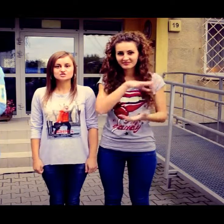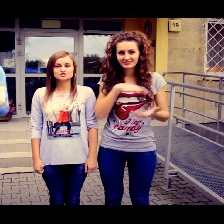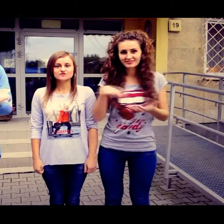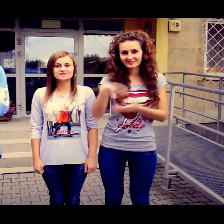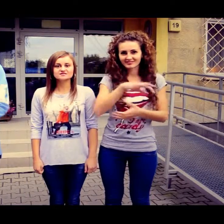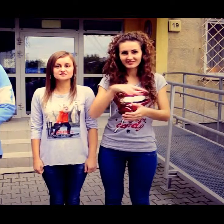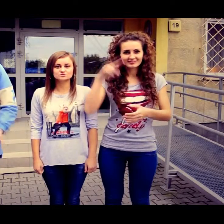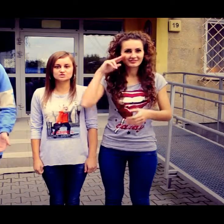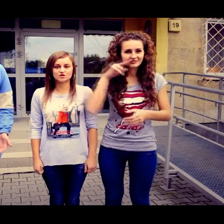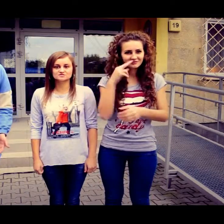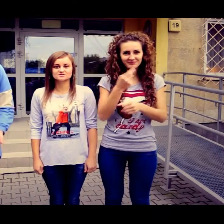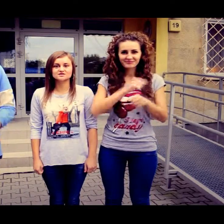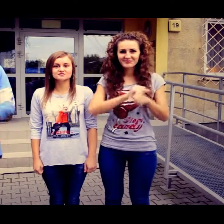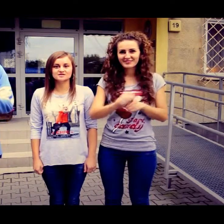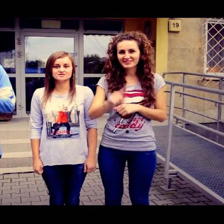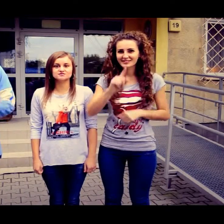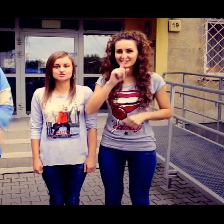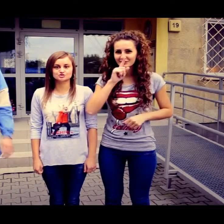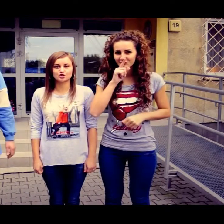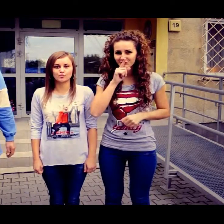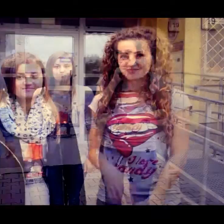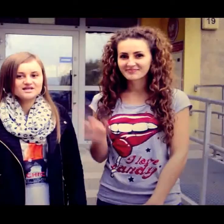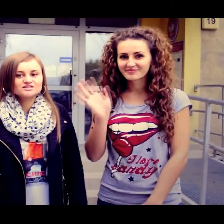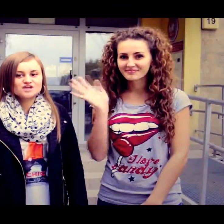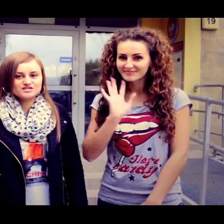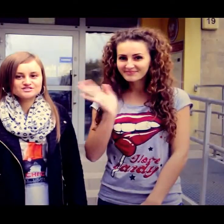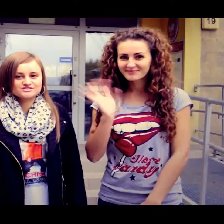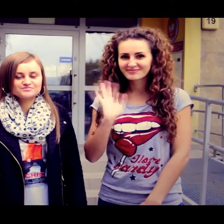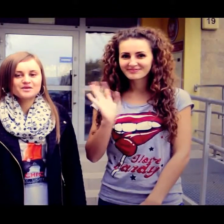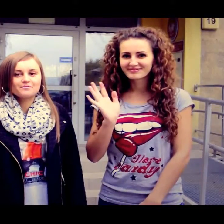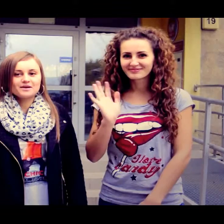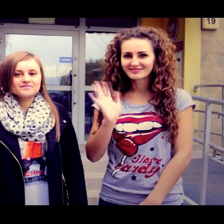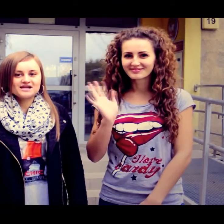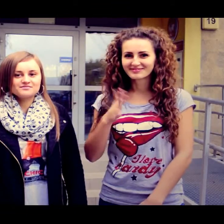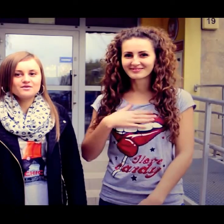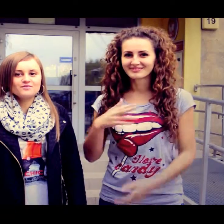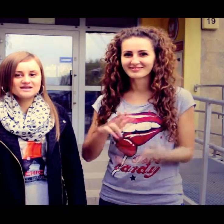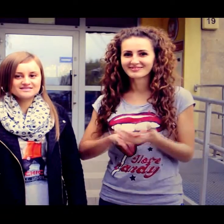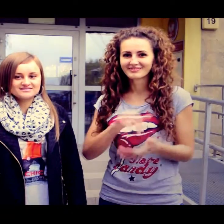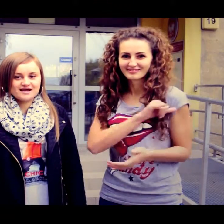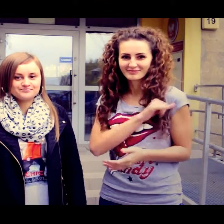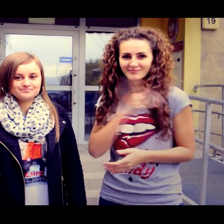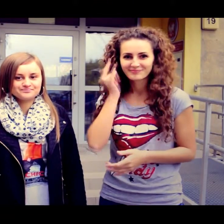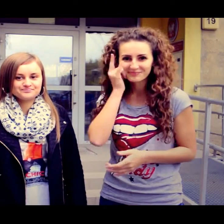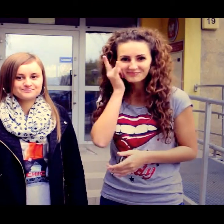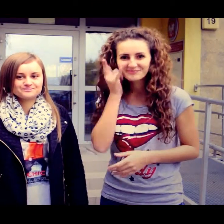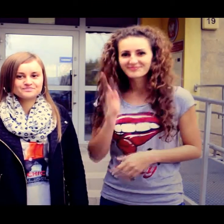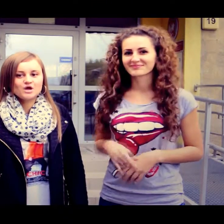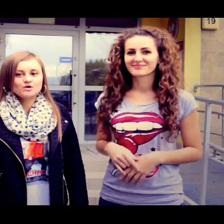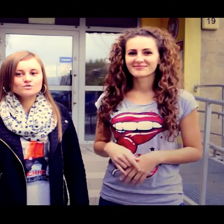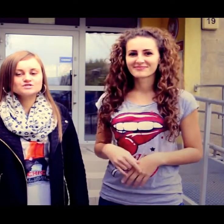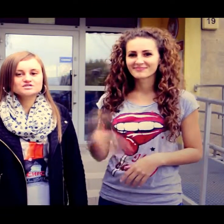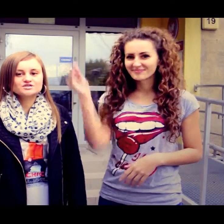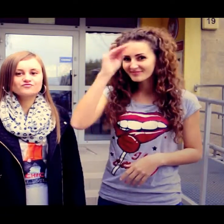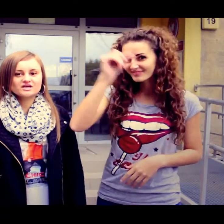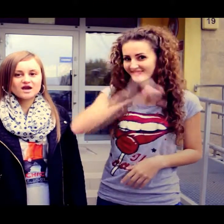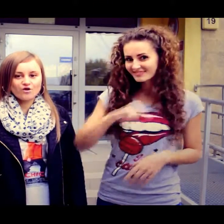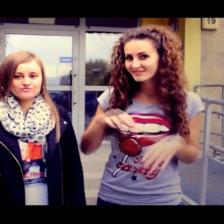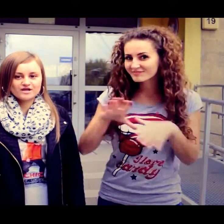Świat nie słyszących nie jest 30. Cześć, mam na imię Martyna. Uczę się w Krakowie.